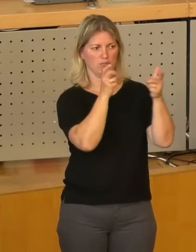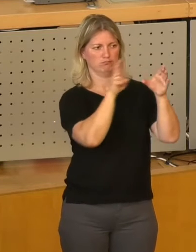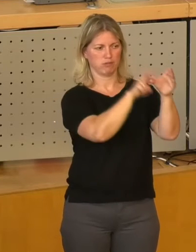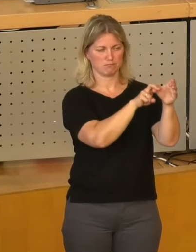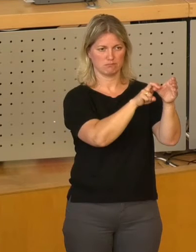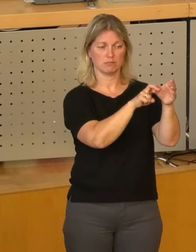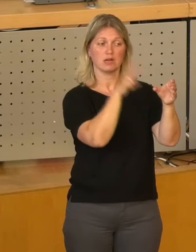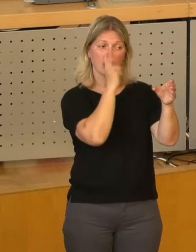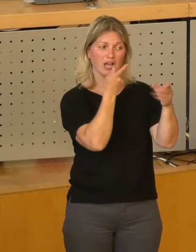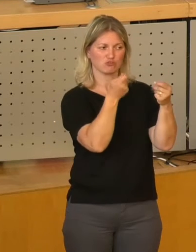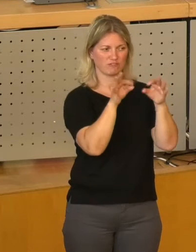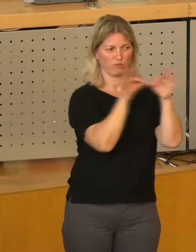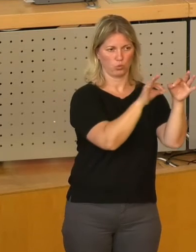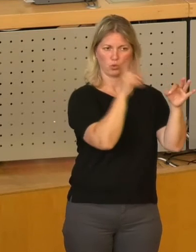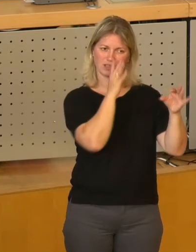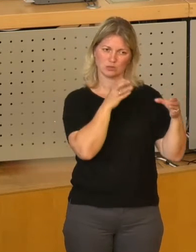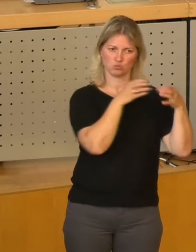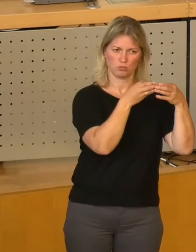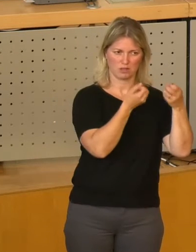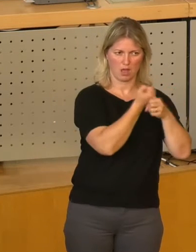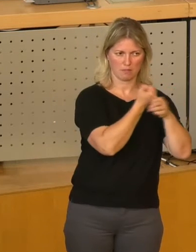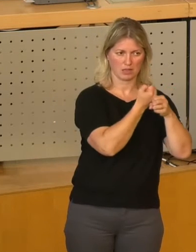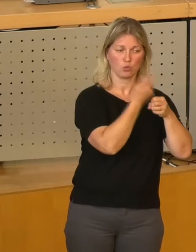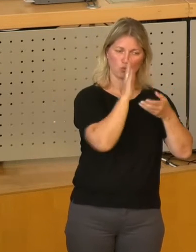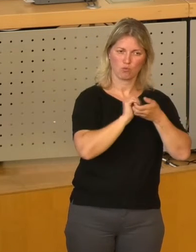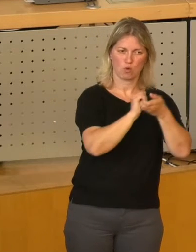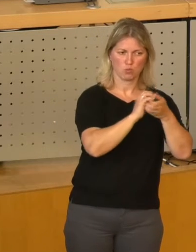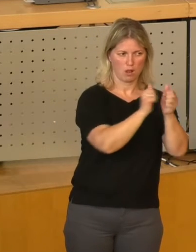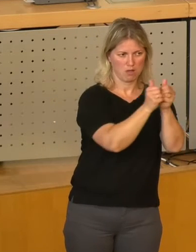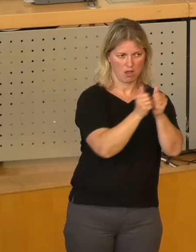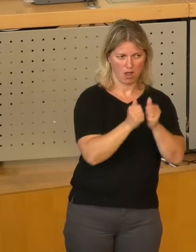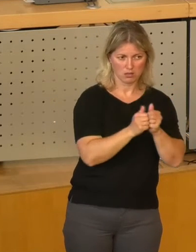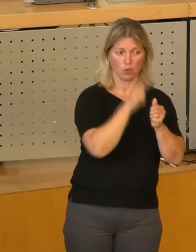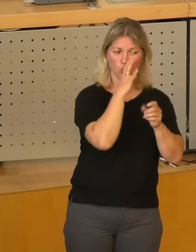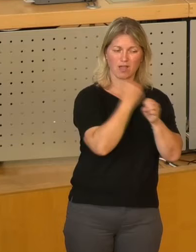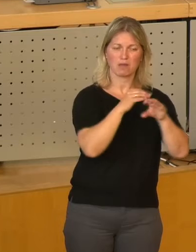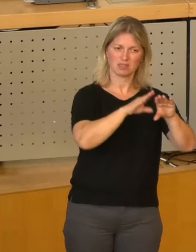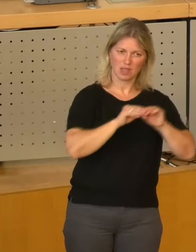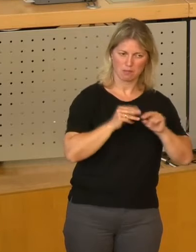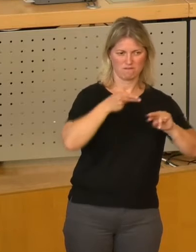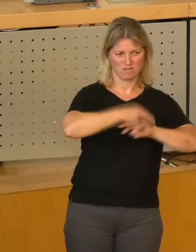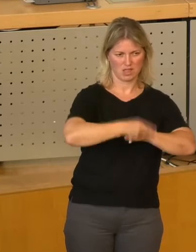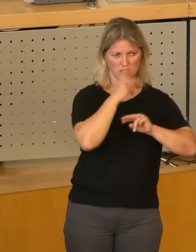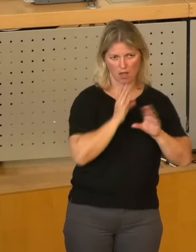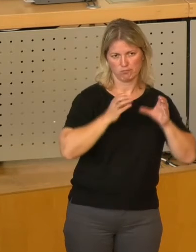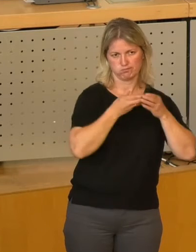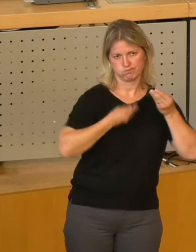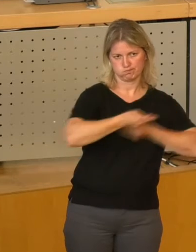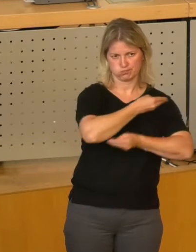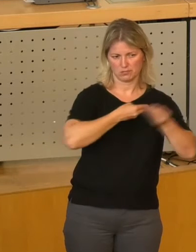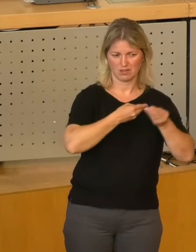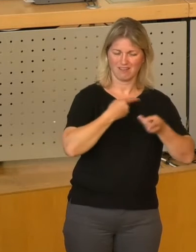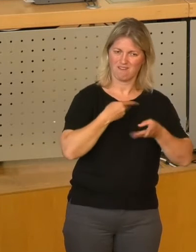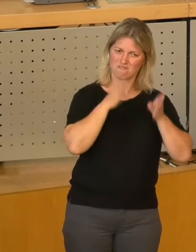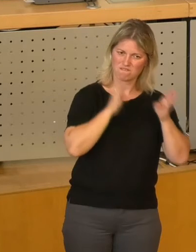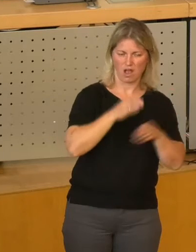Zusammenarbeit mit der Geschäftsführung und den kommunalen Partnern sowie den Arbeitnehmervertretern wahr. Dazu bringen wir unser fachliches